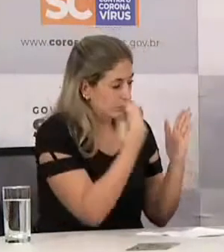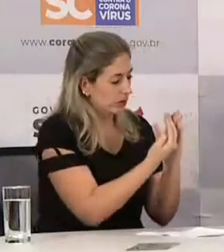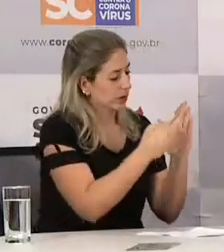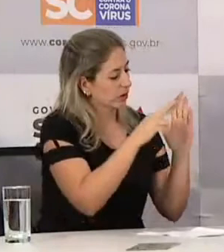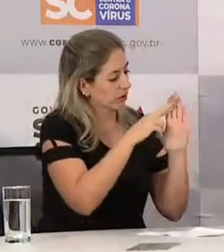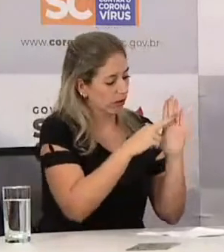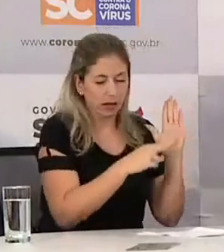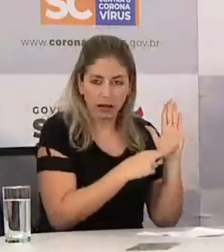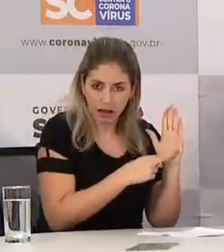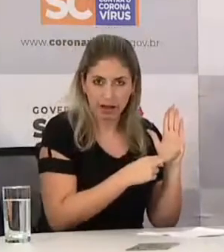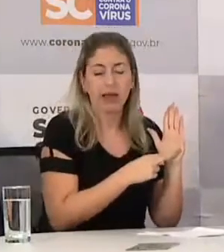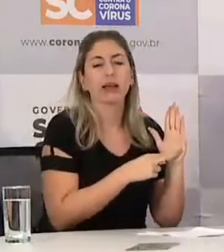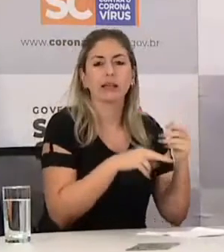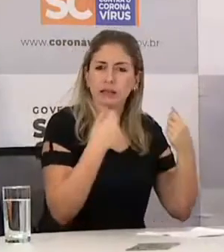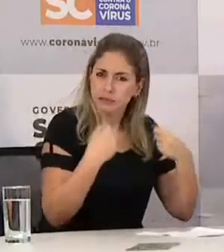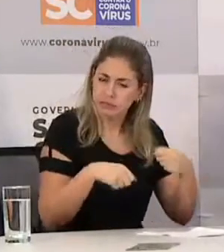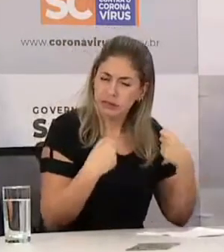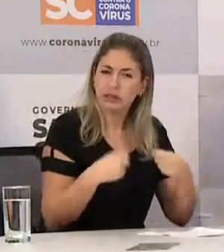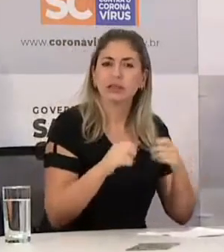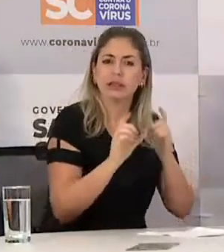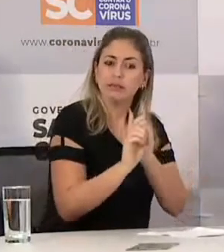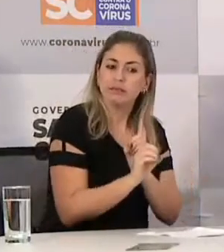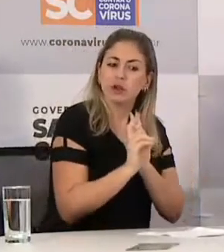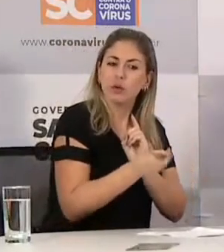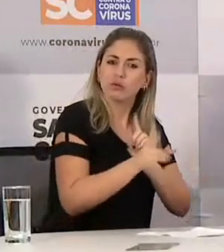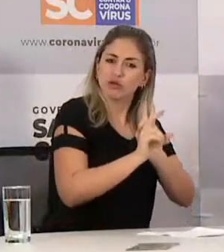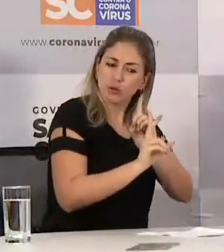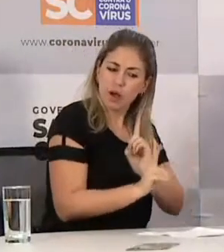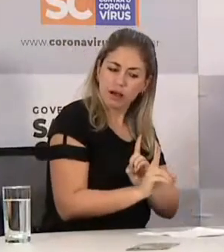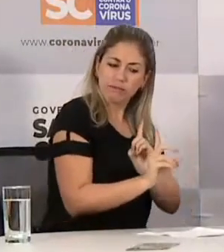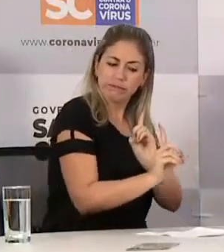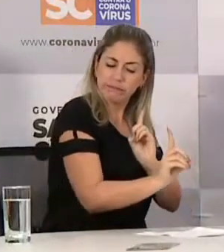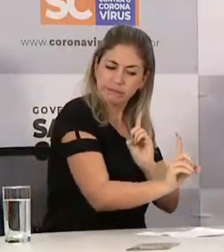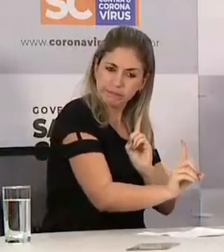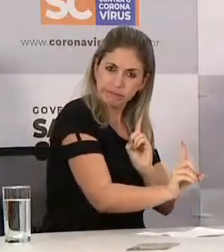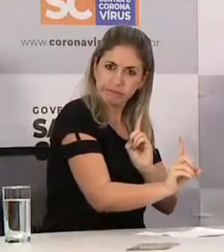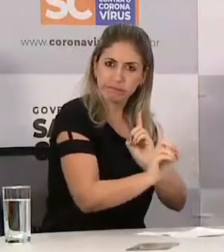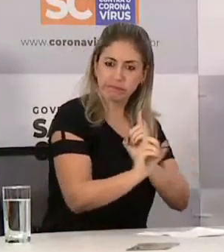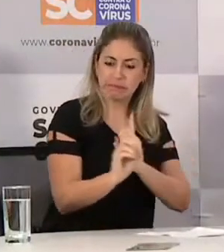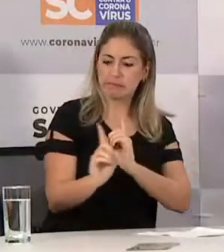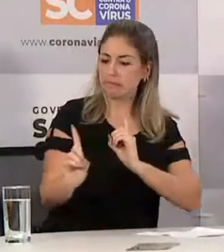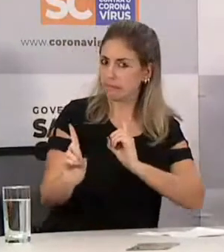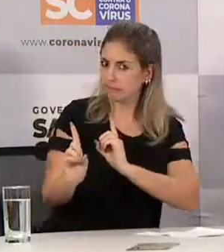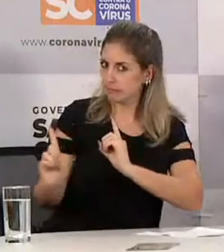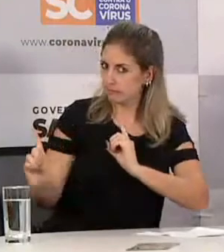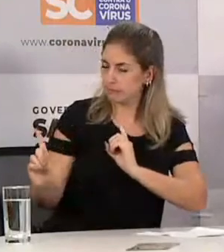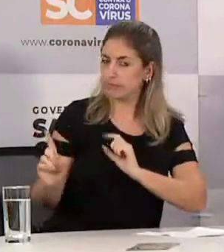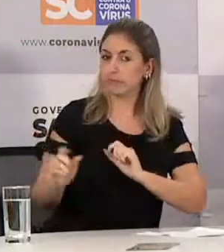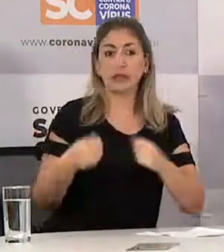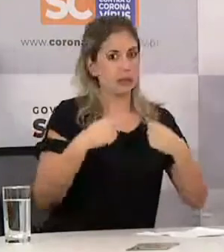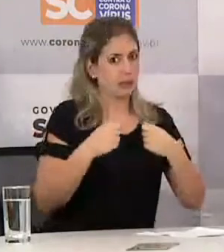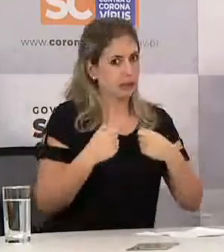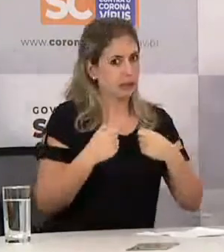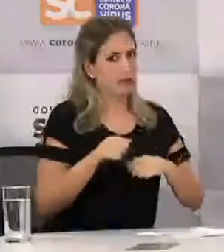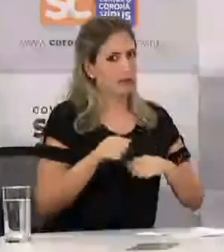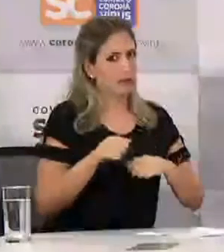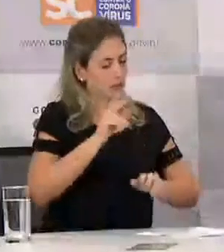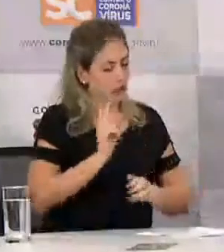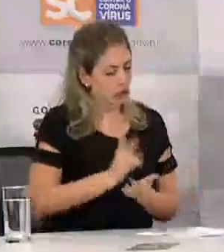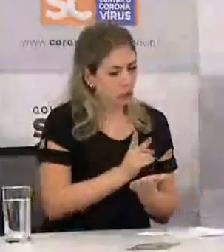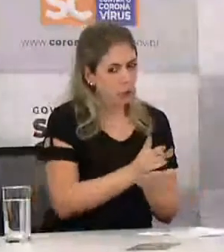obviamente, a norma de distanciamento social, de liberação do trabalho de pessoas do grupo de risco,